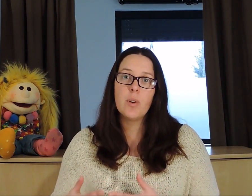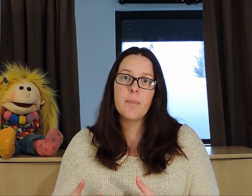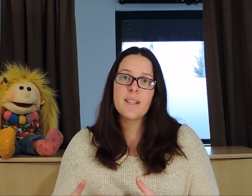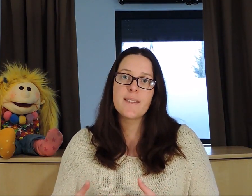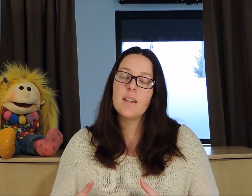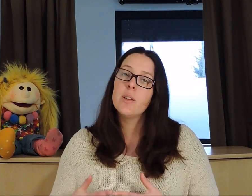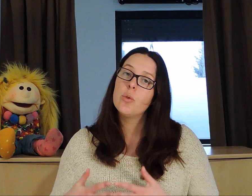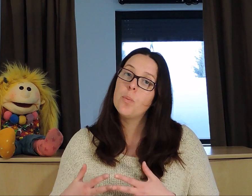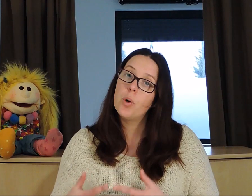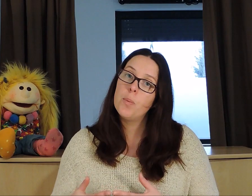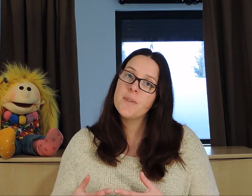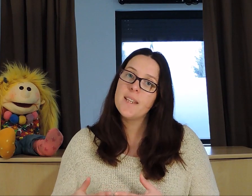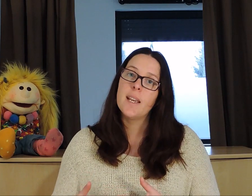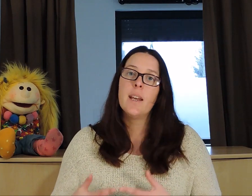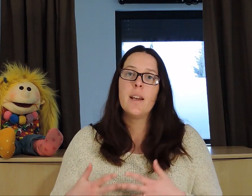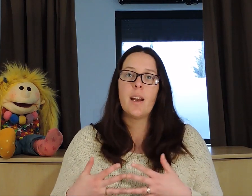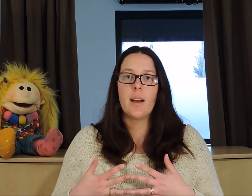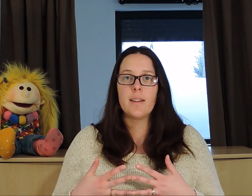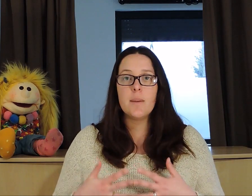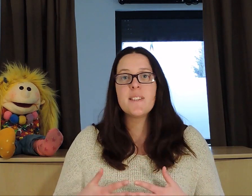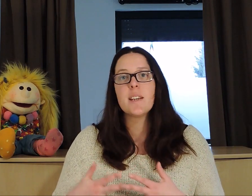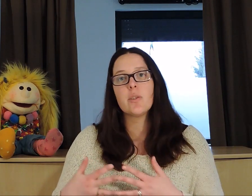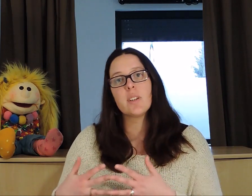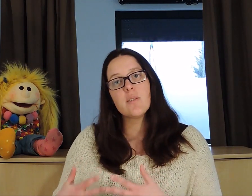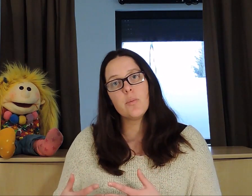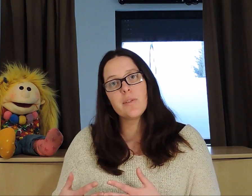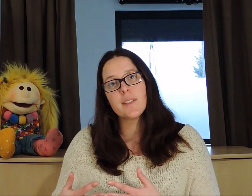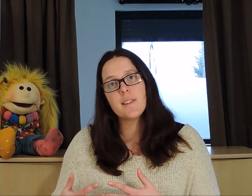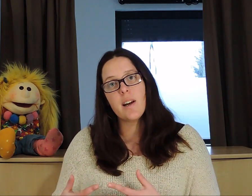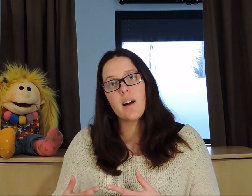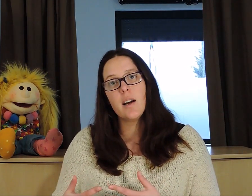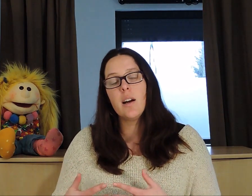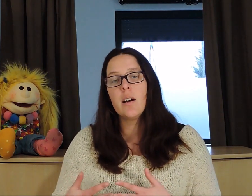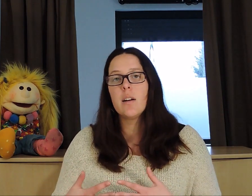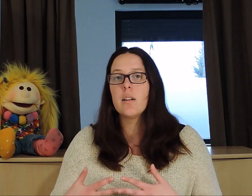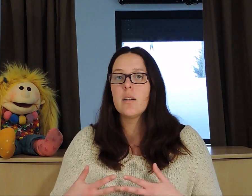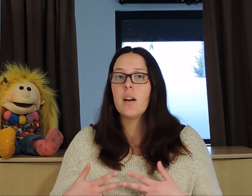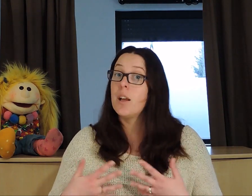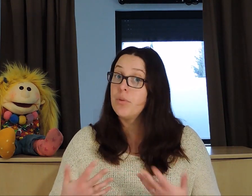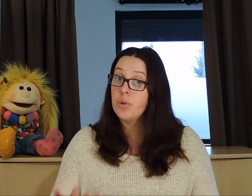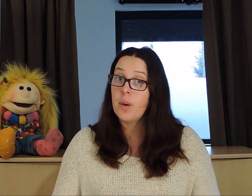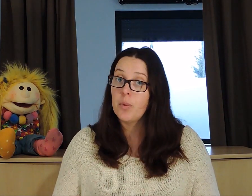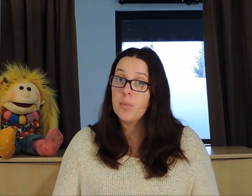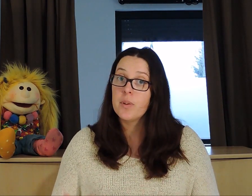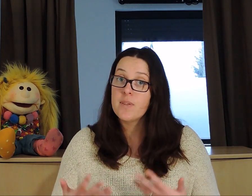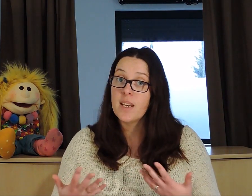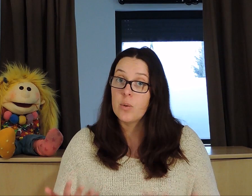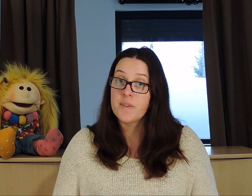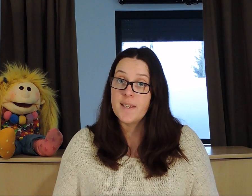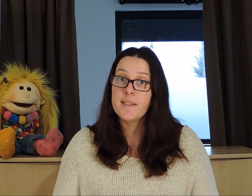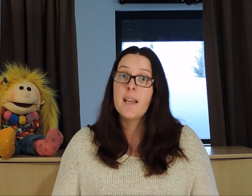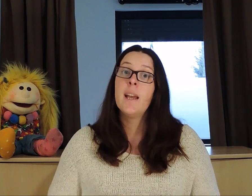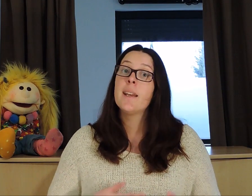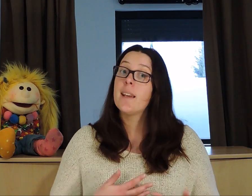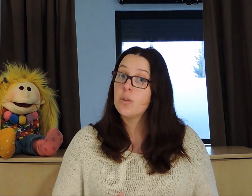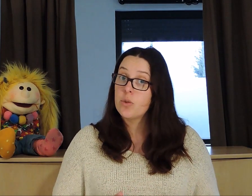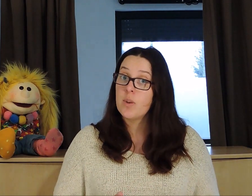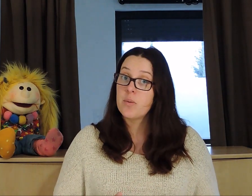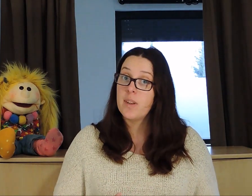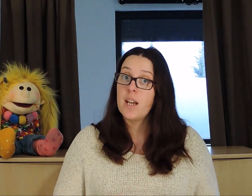pour les médecins de proposer un dépistage de trisomie 21 à la future maman pendant sa grossesse, quel que soit son